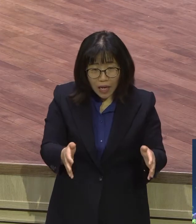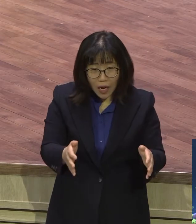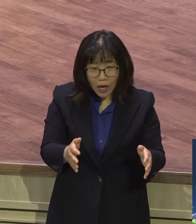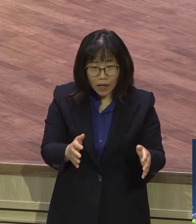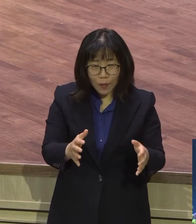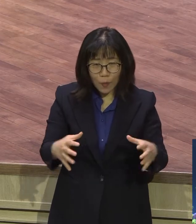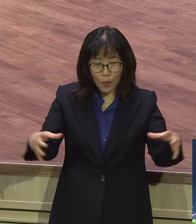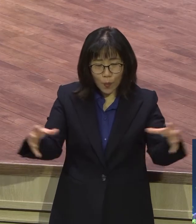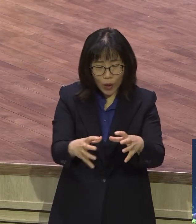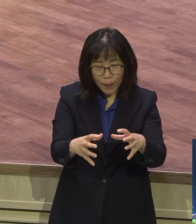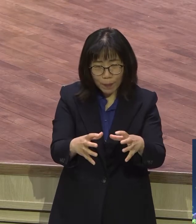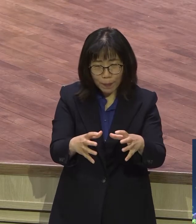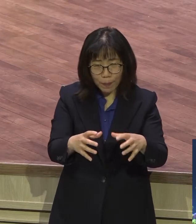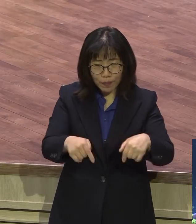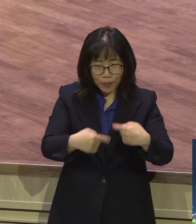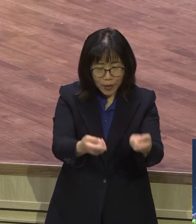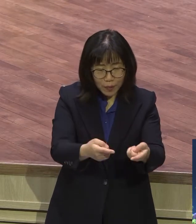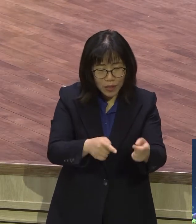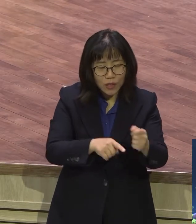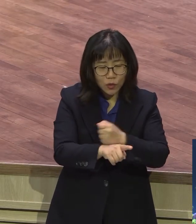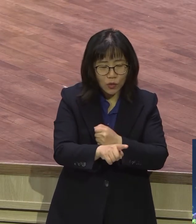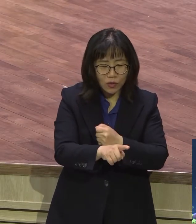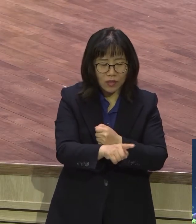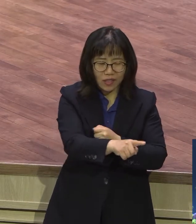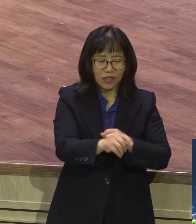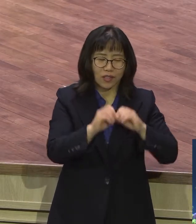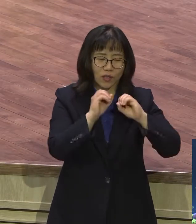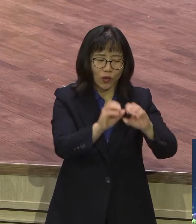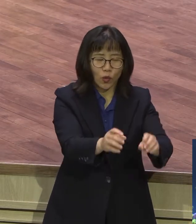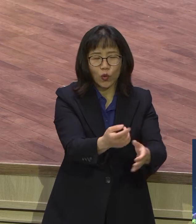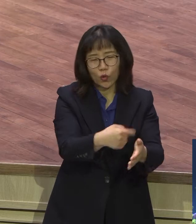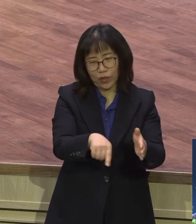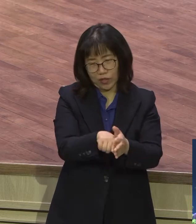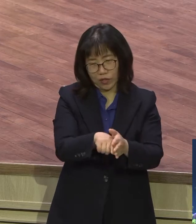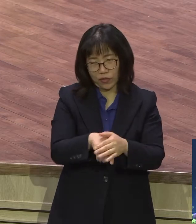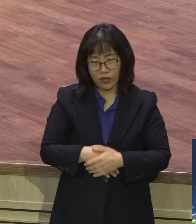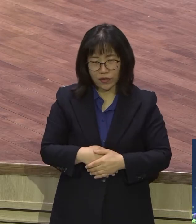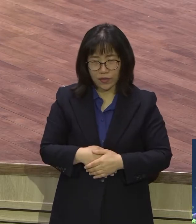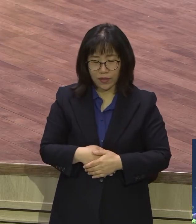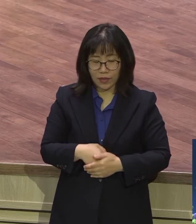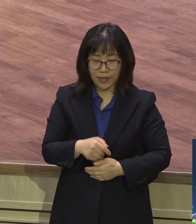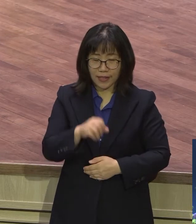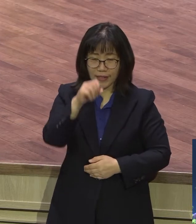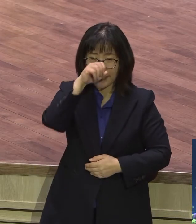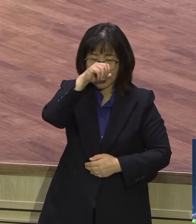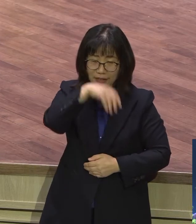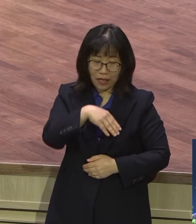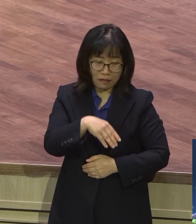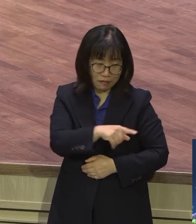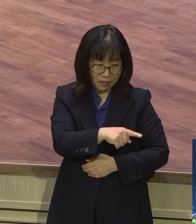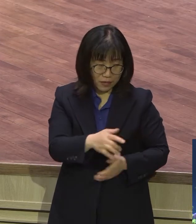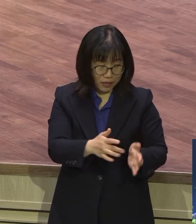불신자 친구가 제일 친하다 불신자들하고 제일 잘 어울린다 그 사람은 아직도 구원의 확신이 없는 사람